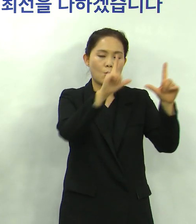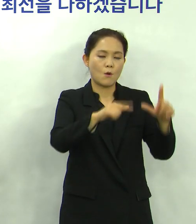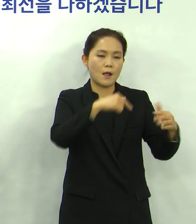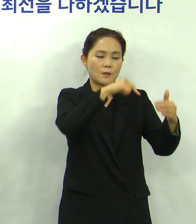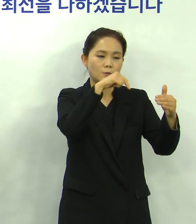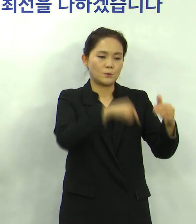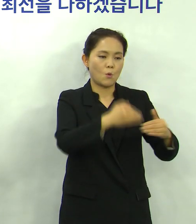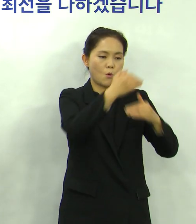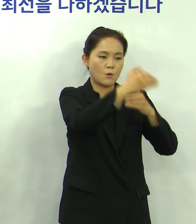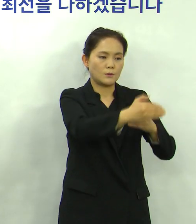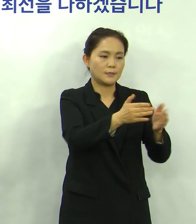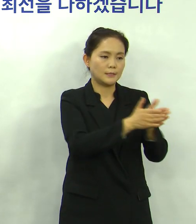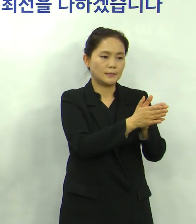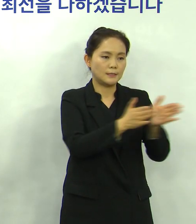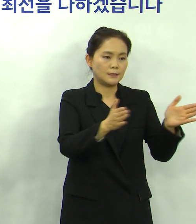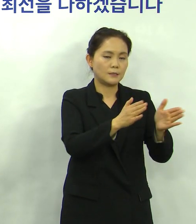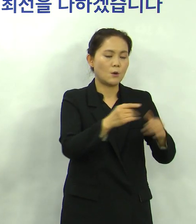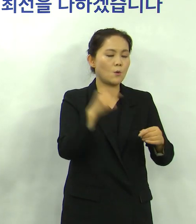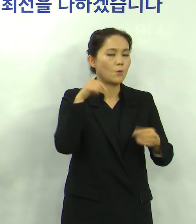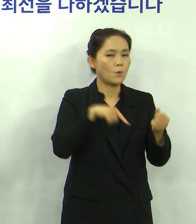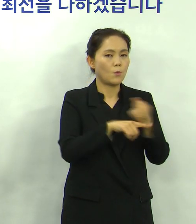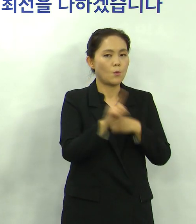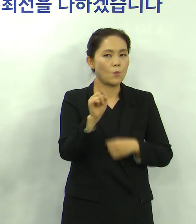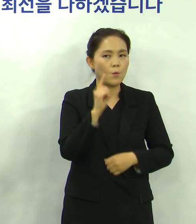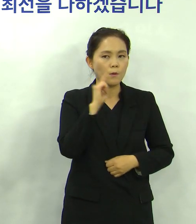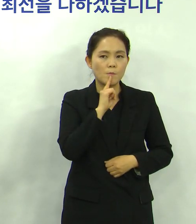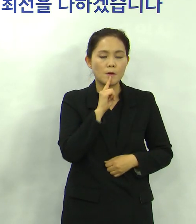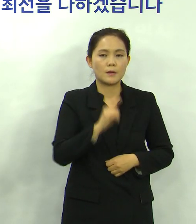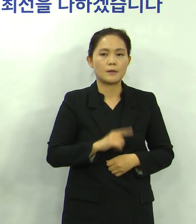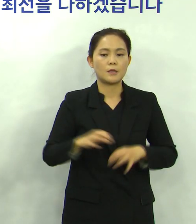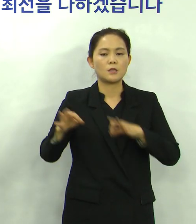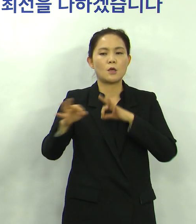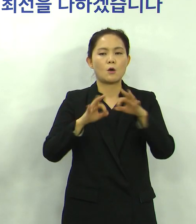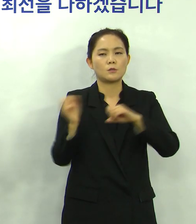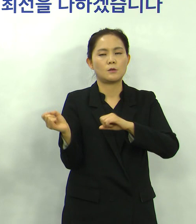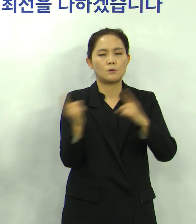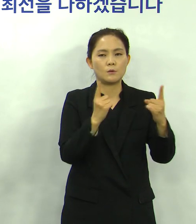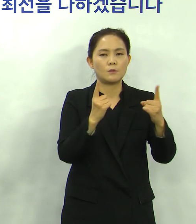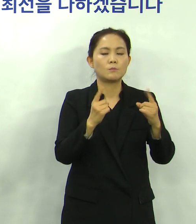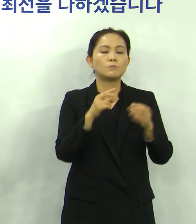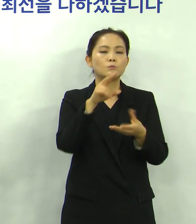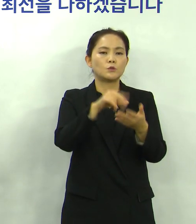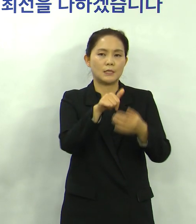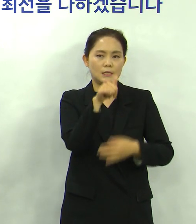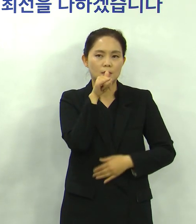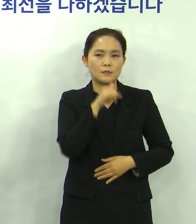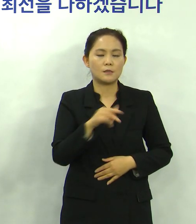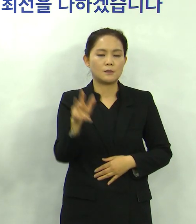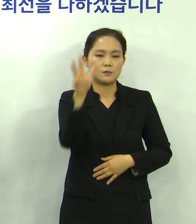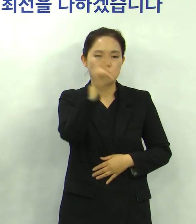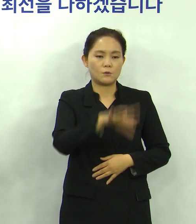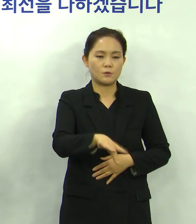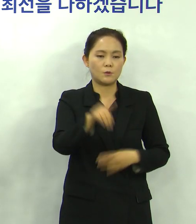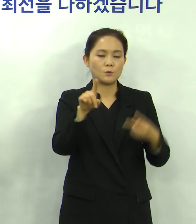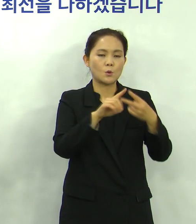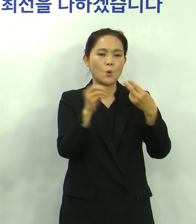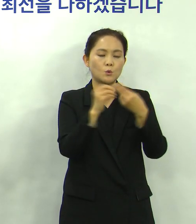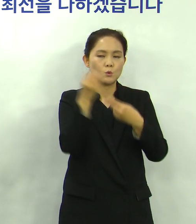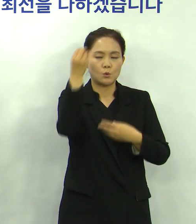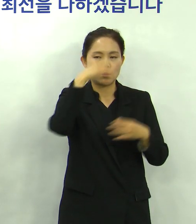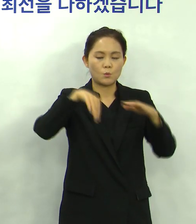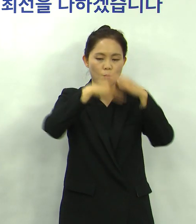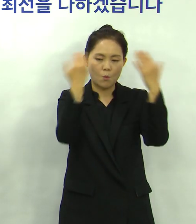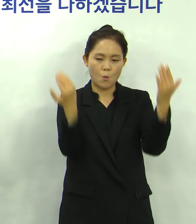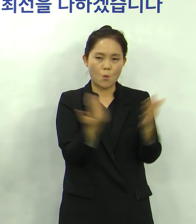속 거리두기를 시행하는 것은 경제 활성화가 그만큼 시급하기 때문입니다 시인은 전국 최초로 초중고개생